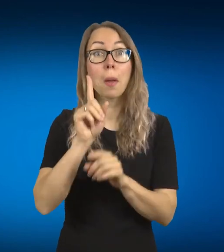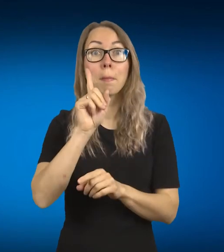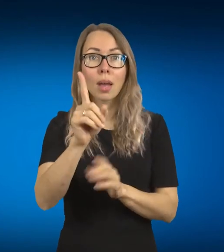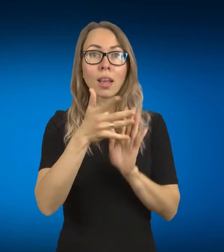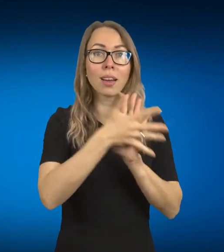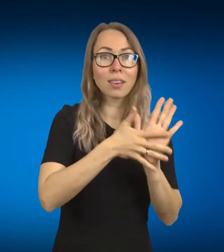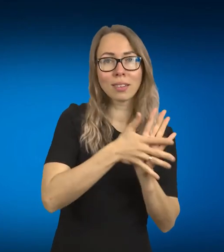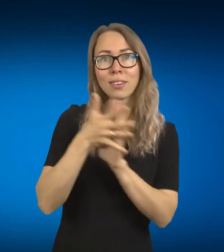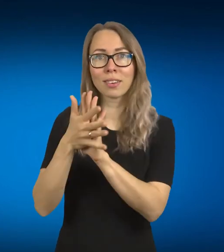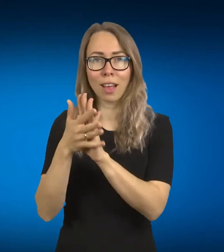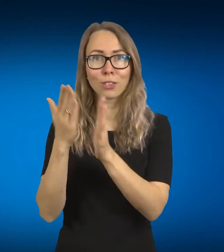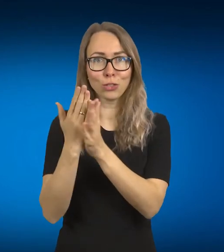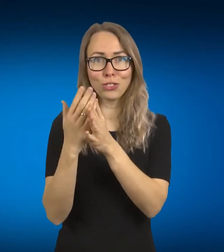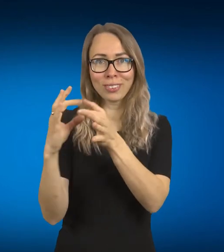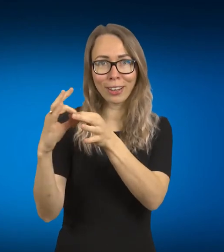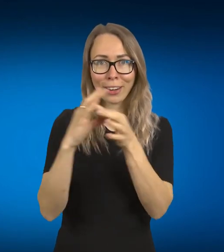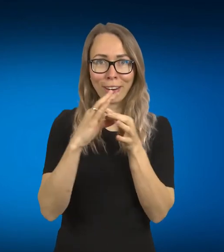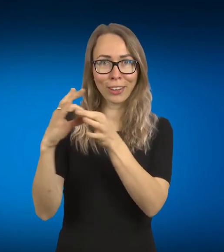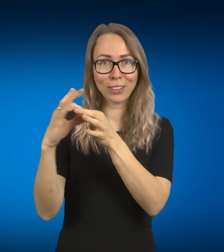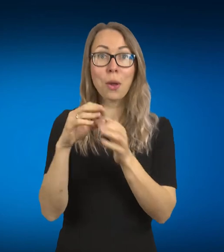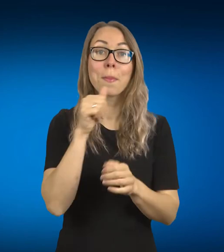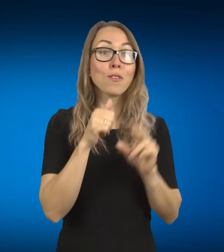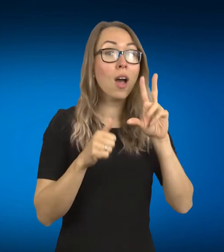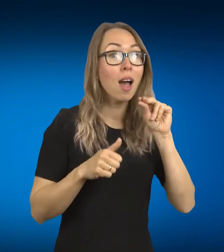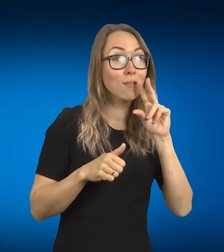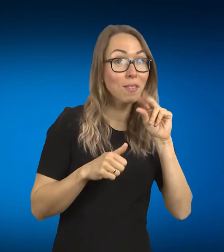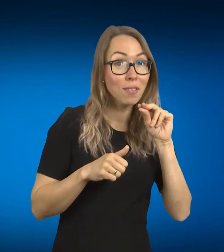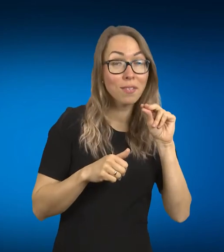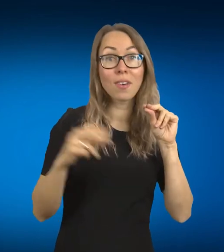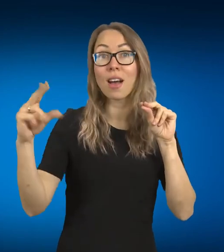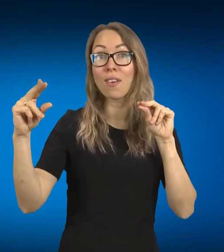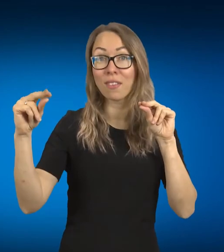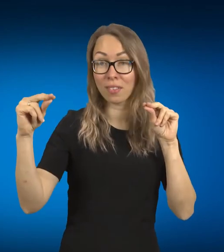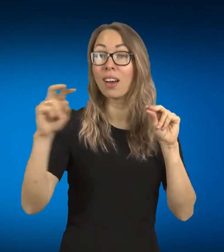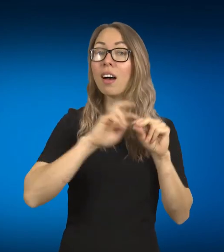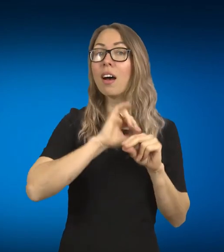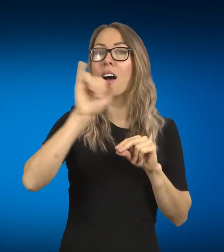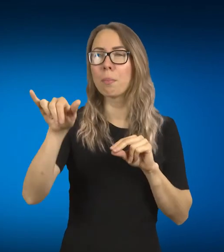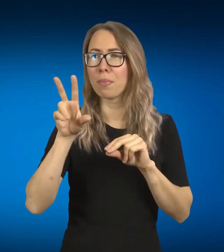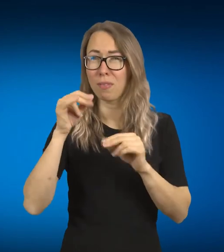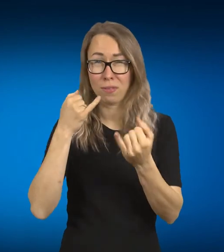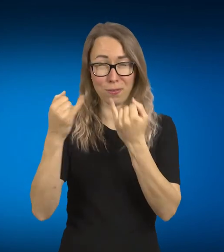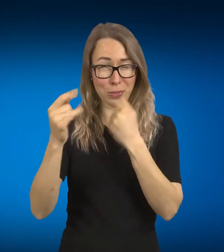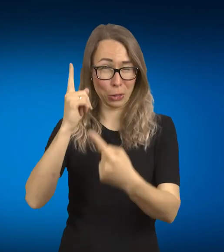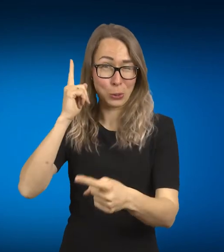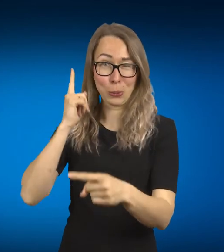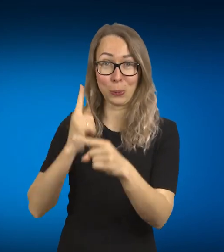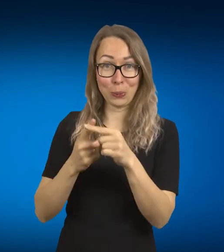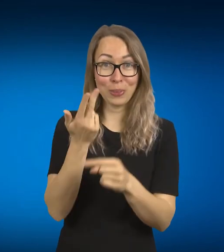negu, va, šnekamoja kalba sunkiai pritaikysi kitoj šalyje. Nu, nebent labai ten panašios jokios kažko.